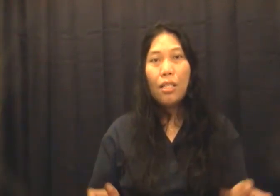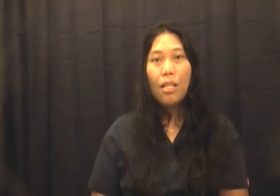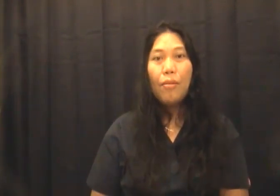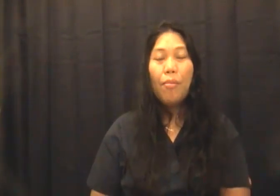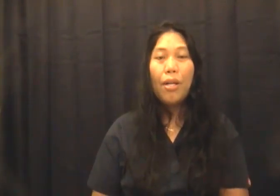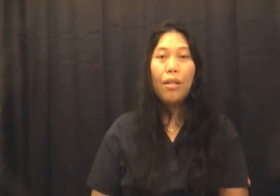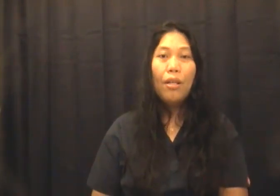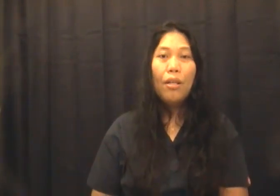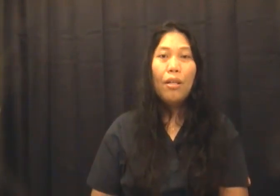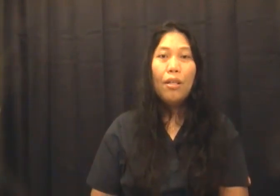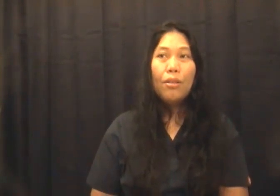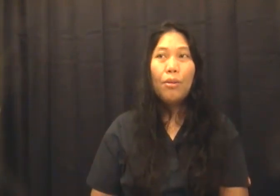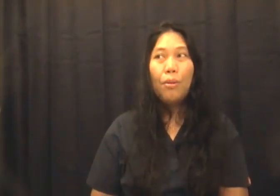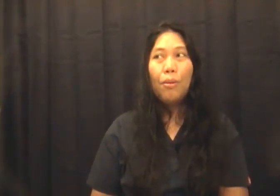silang naramdaman so